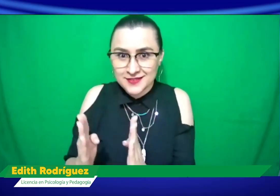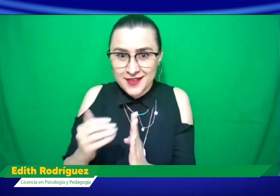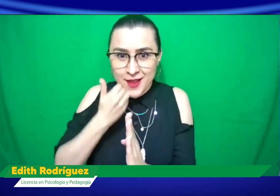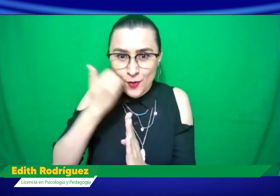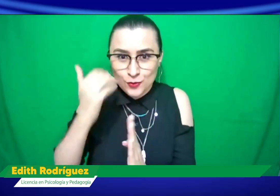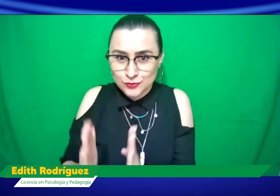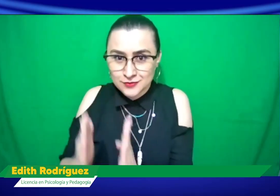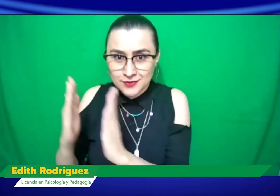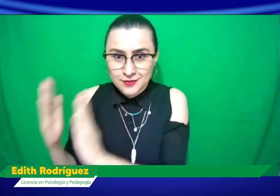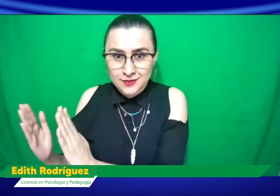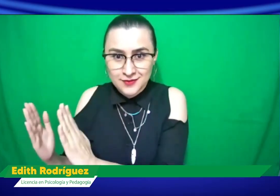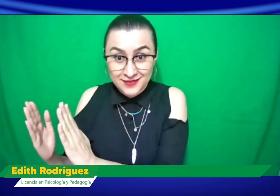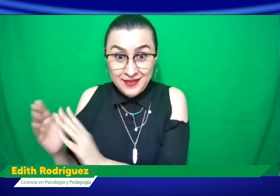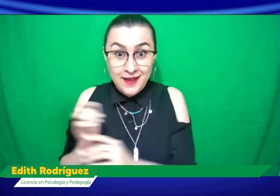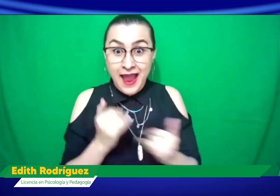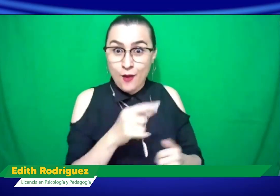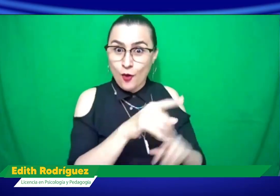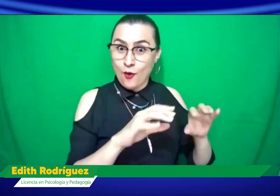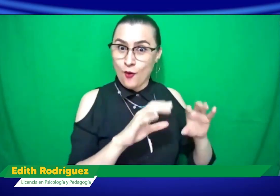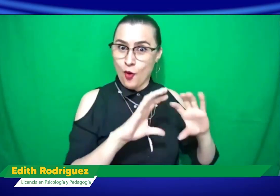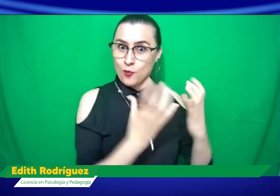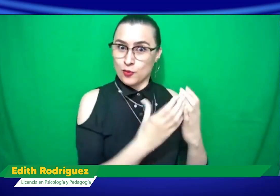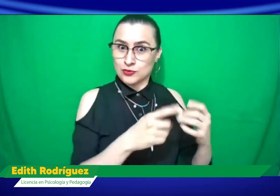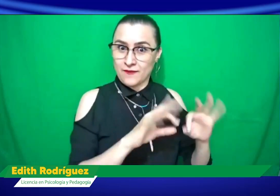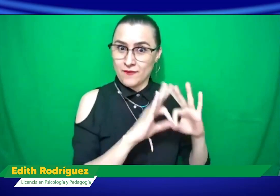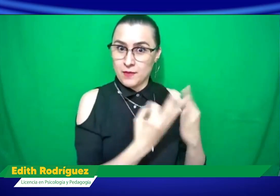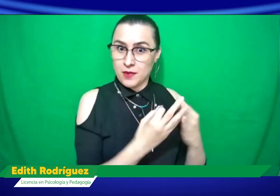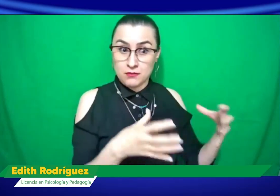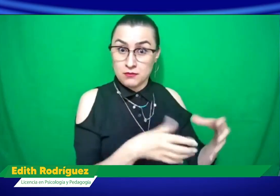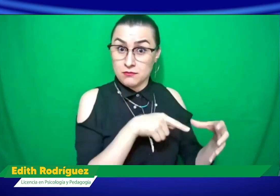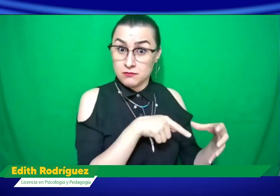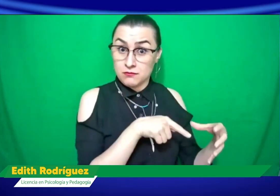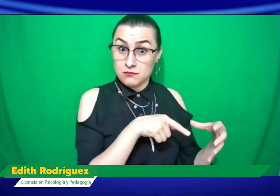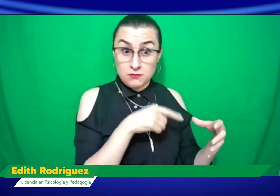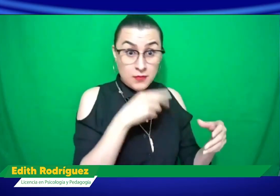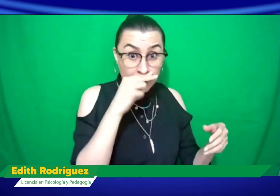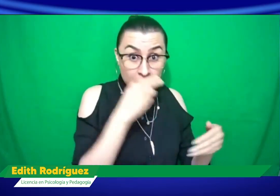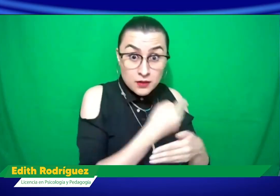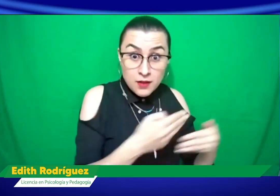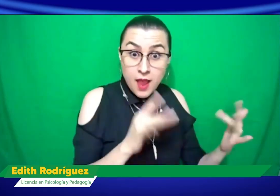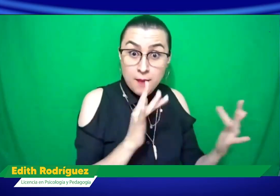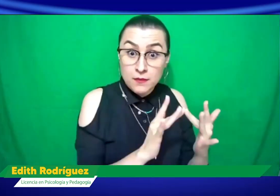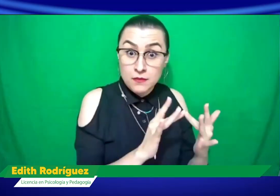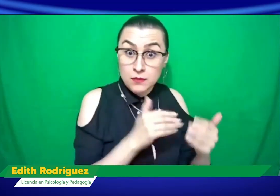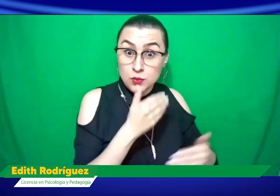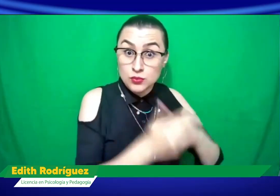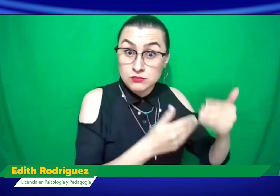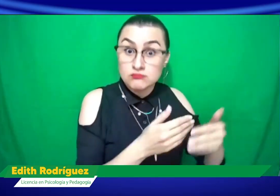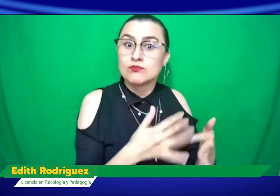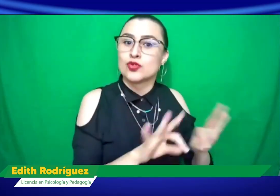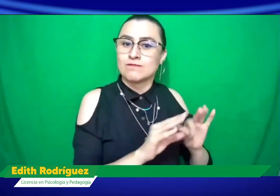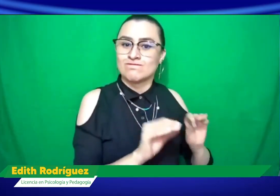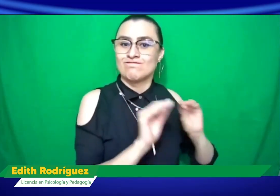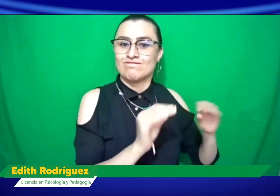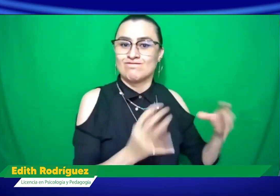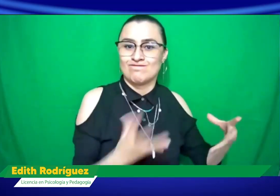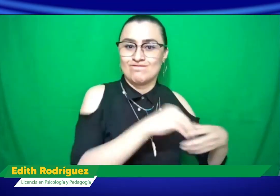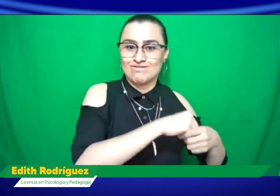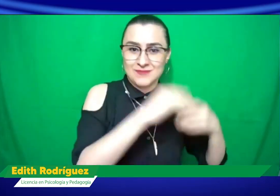unas etapas. En la niñez, en la primera infancia, en la juventud, en la adultez. Y entonces, con los niños, ¿cómo es este proceso?